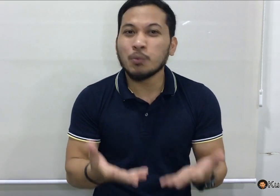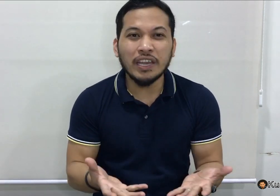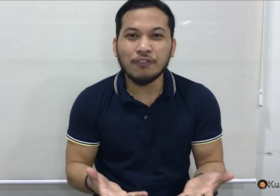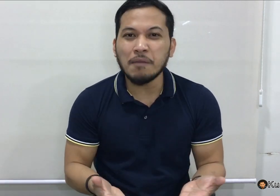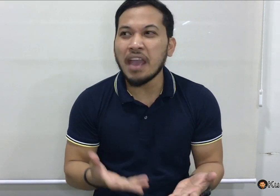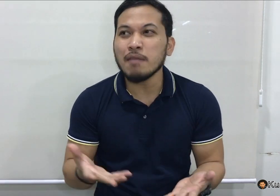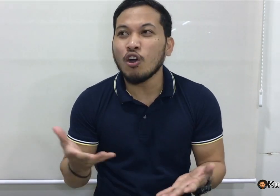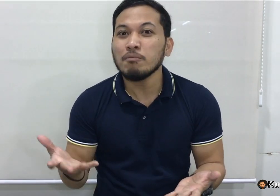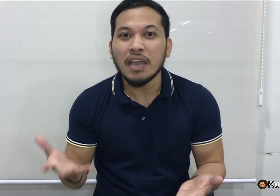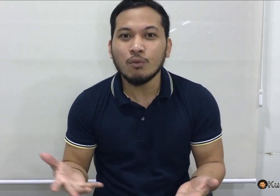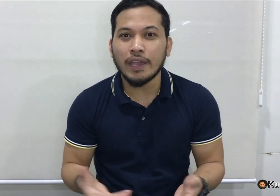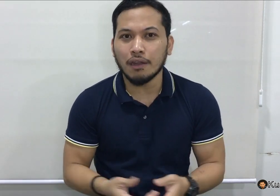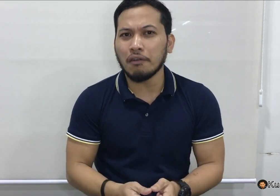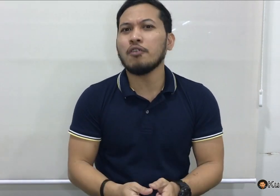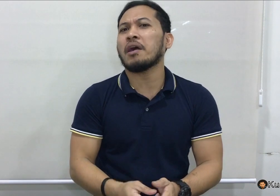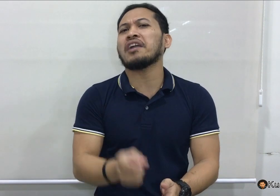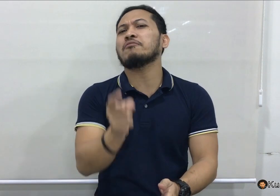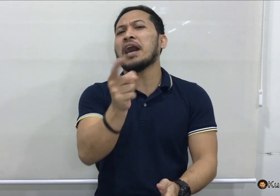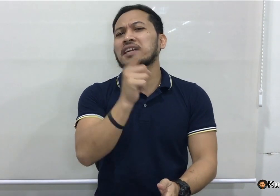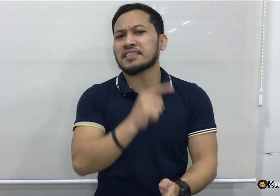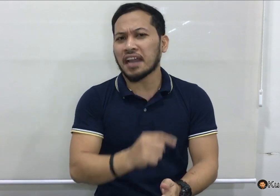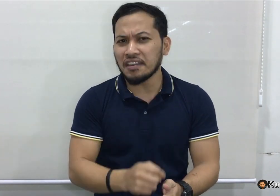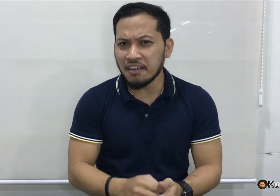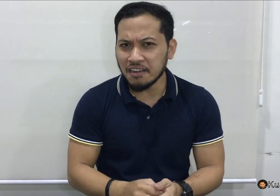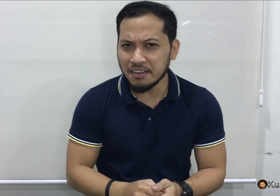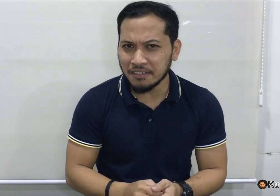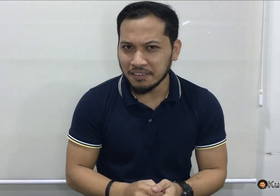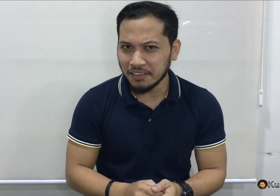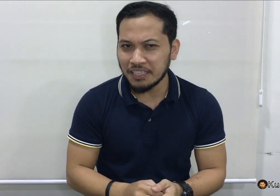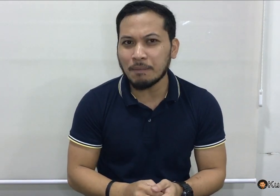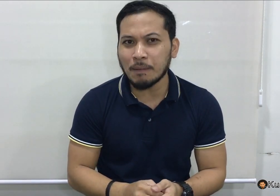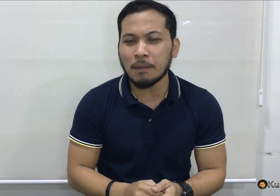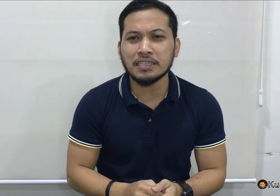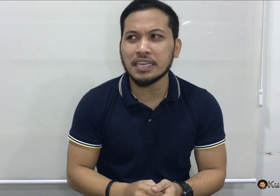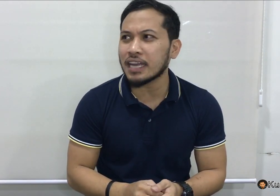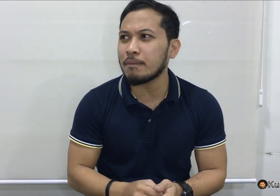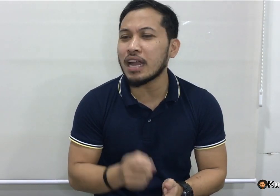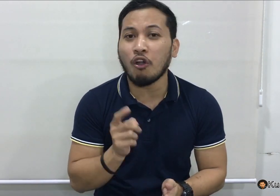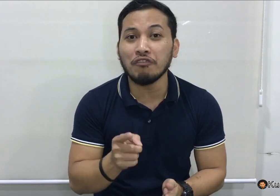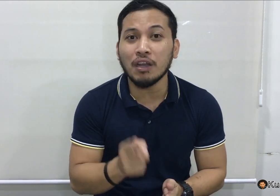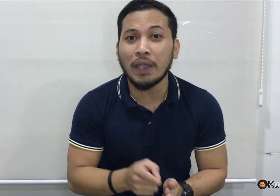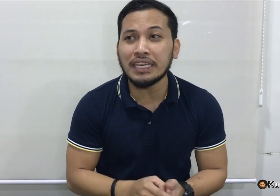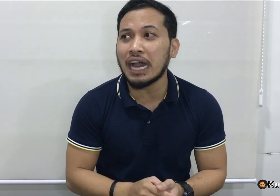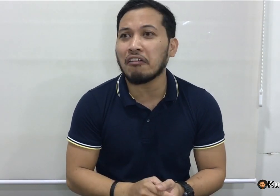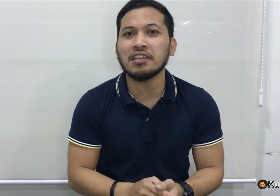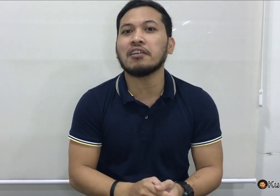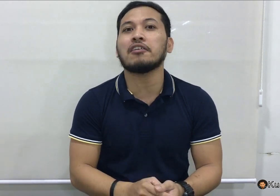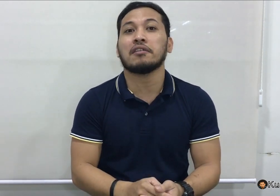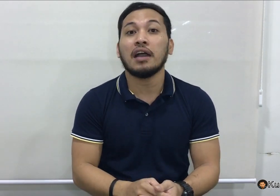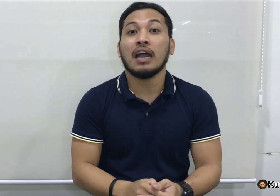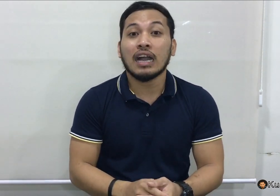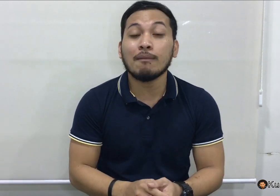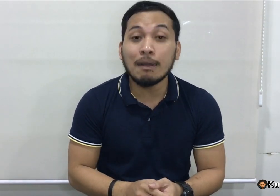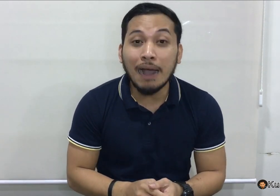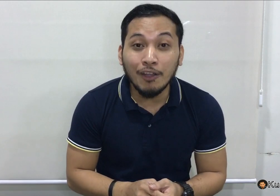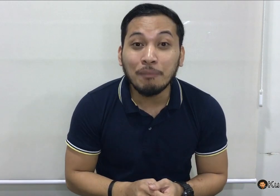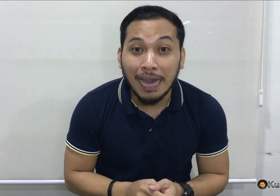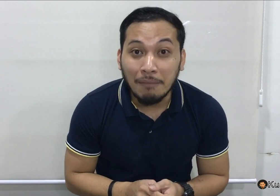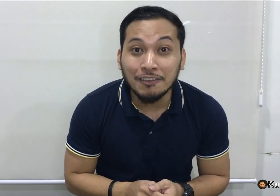wait for me. I'm on my way. Naku, huwag kayong maasa sa ganun. Hindi pa pag sinasabi na, on the way na ako. Naku, kababagon pa lamang